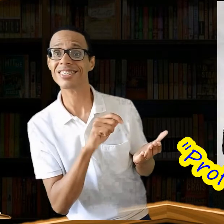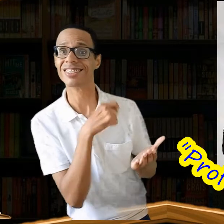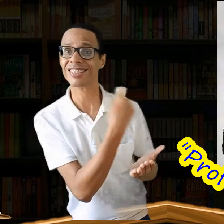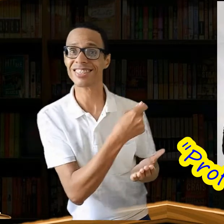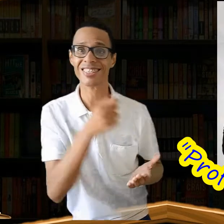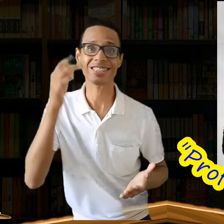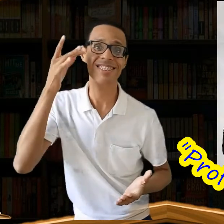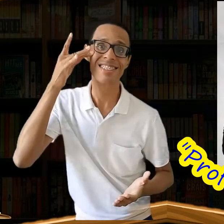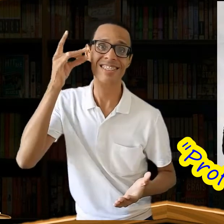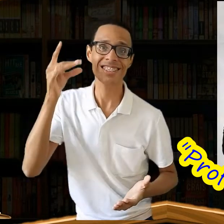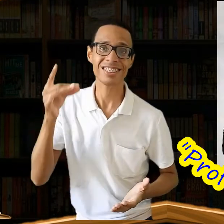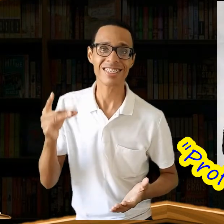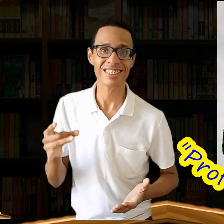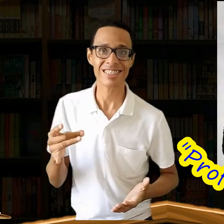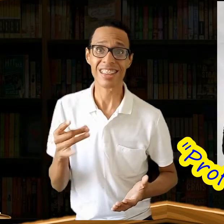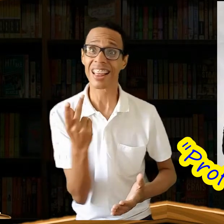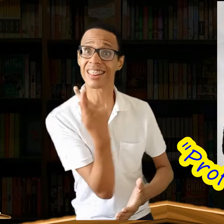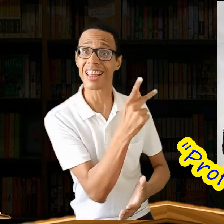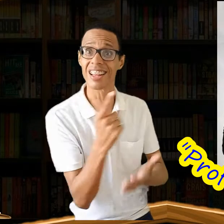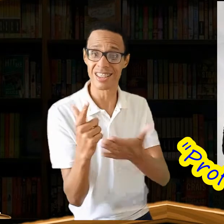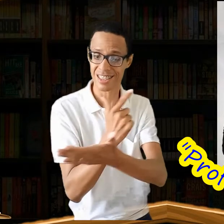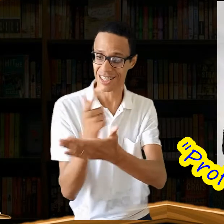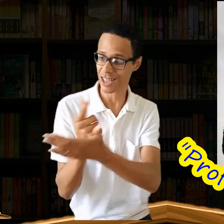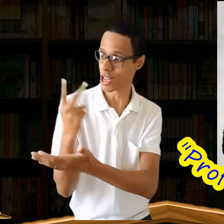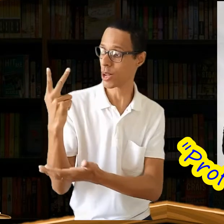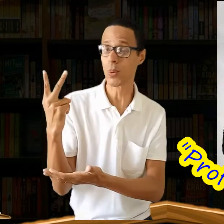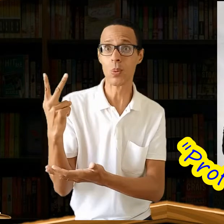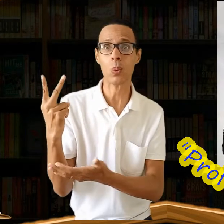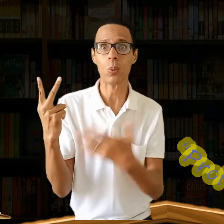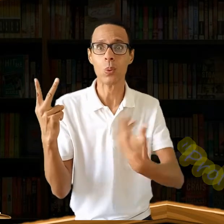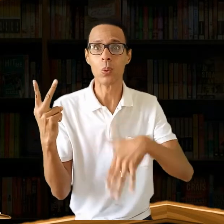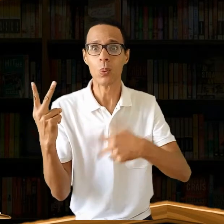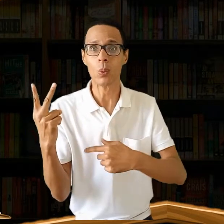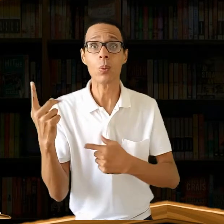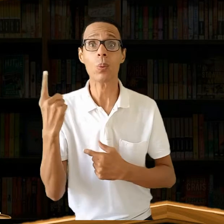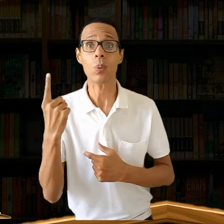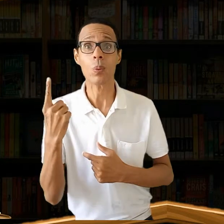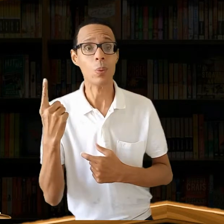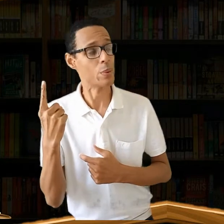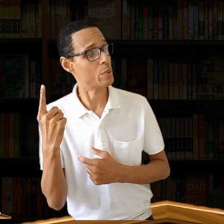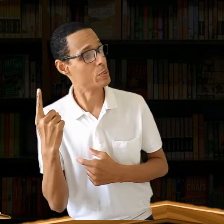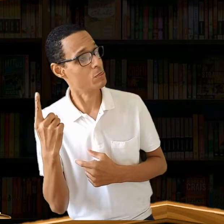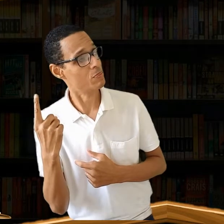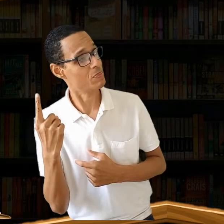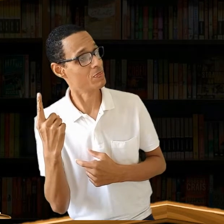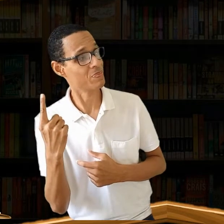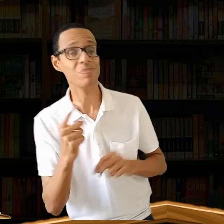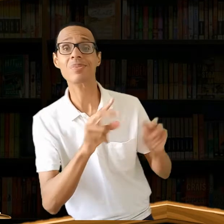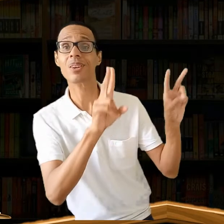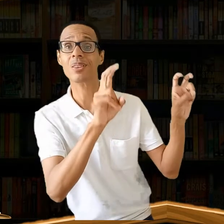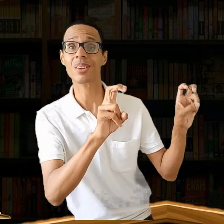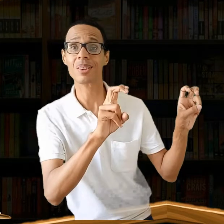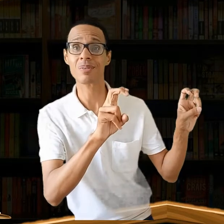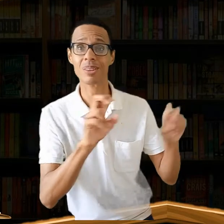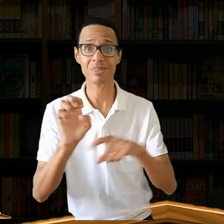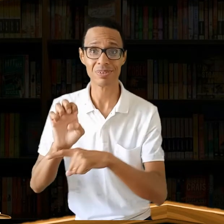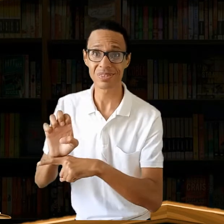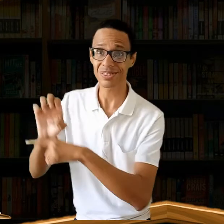Núbia Lopes vai apresentar duas de suas obras. A primeira será esta,